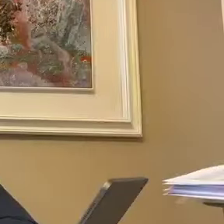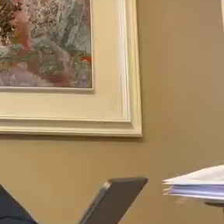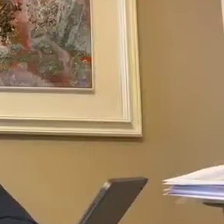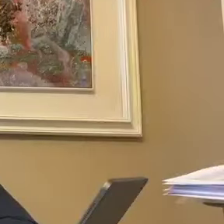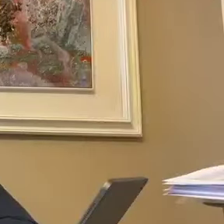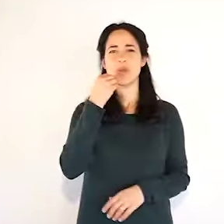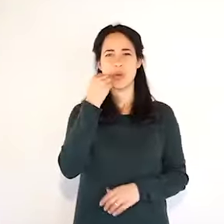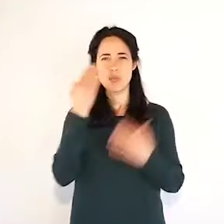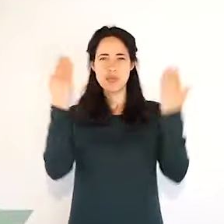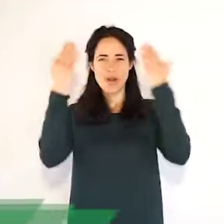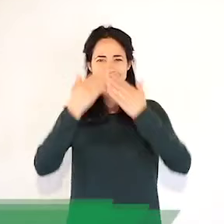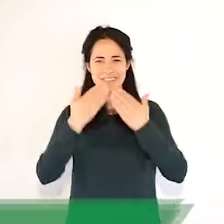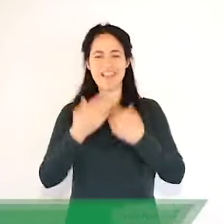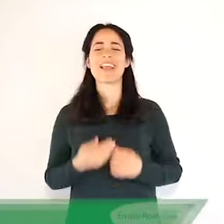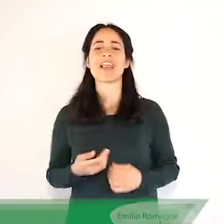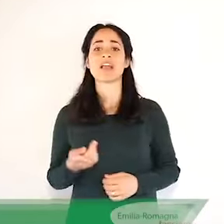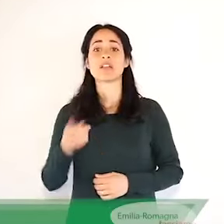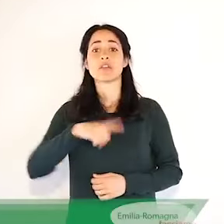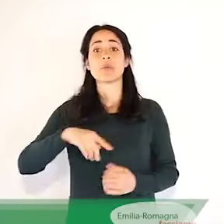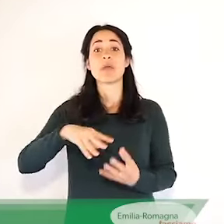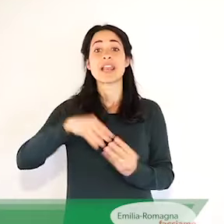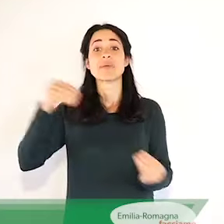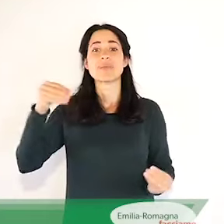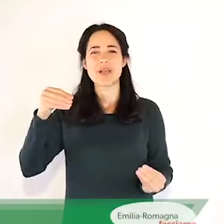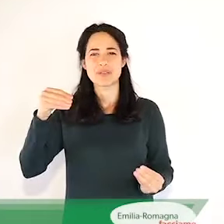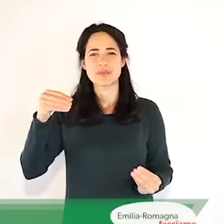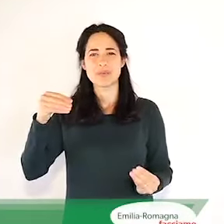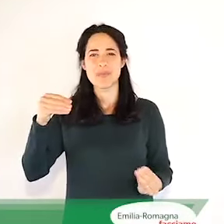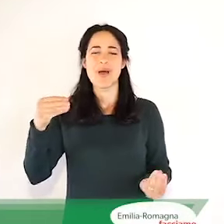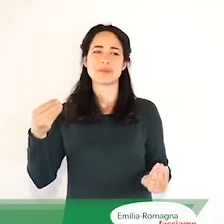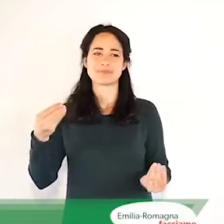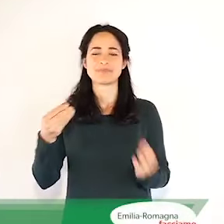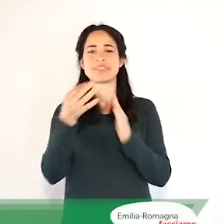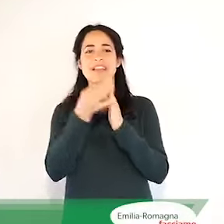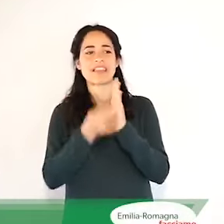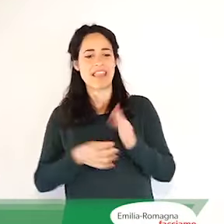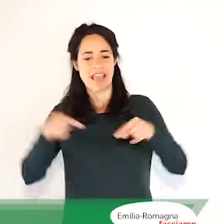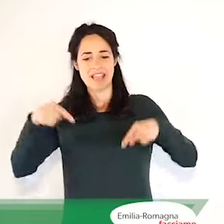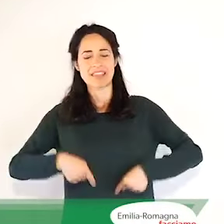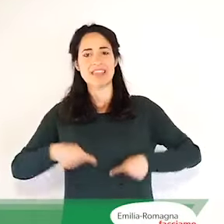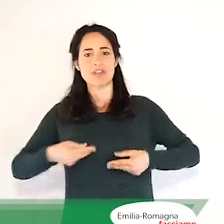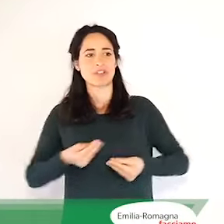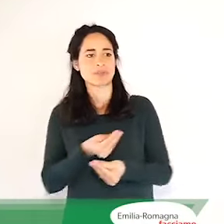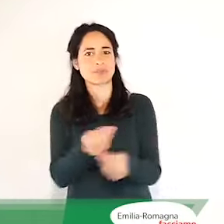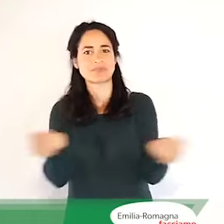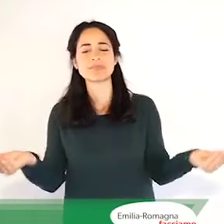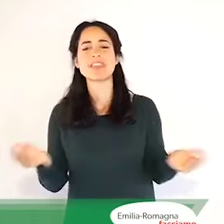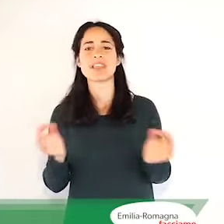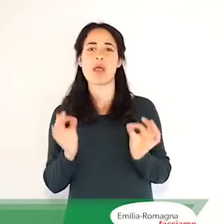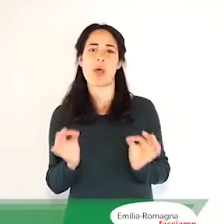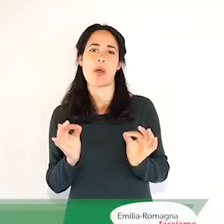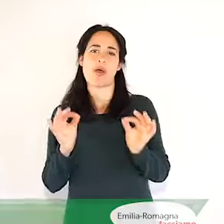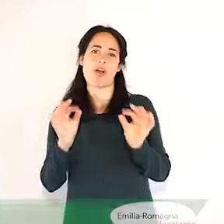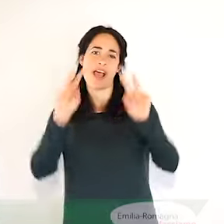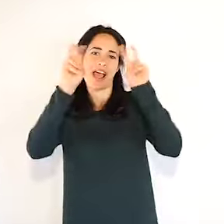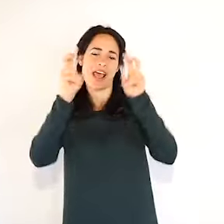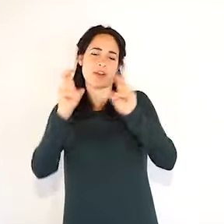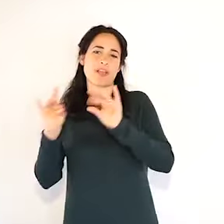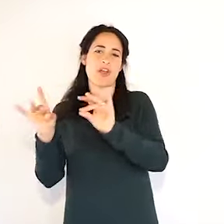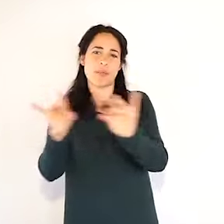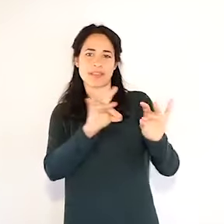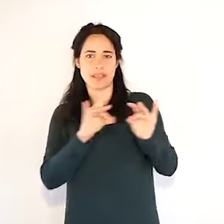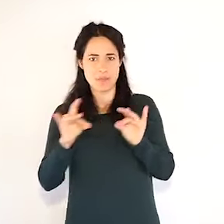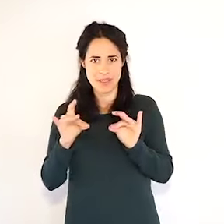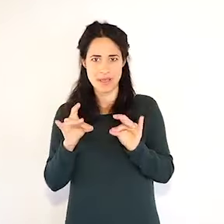Buonasera alla vigilia di Pasqua per questi nuovi dati sull'epidemia, permettetemi